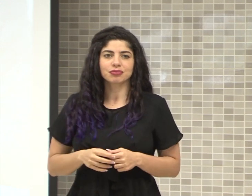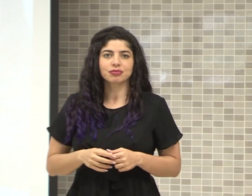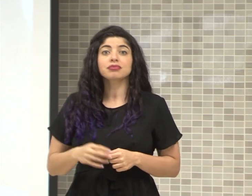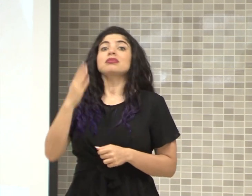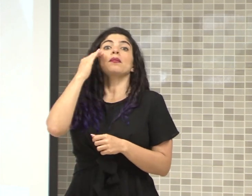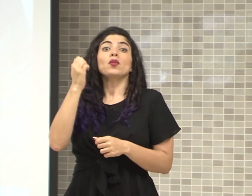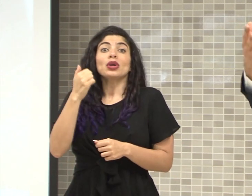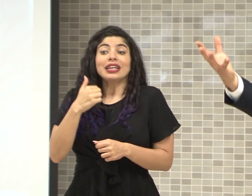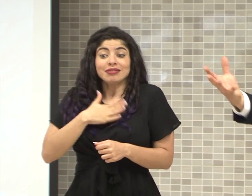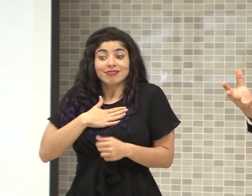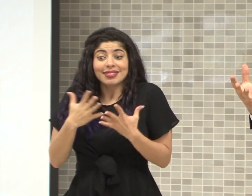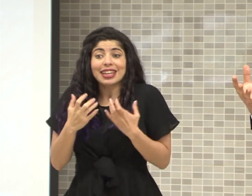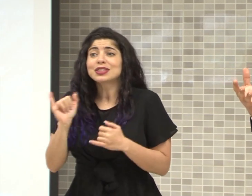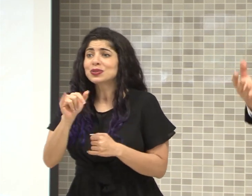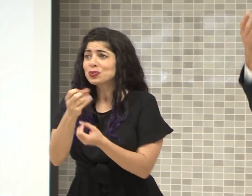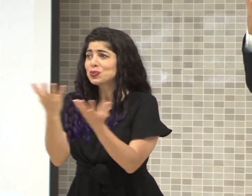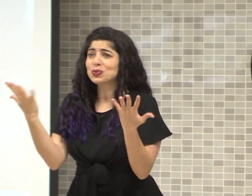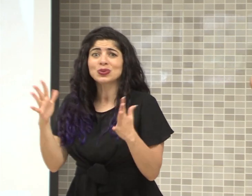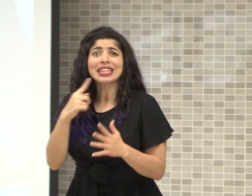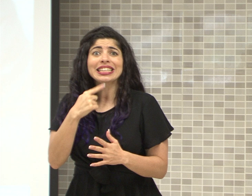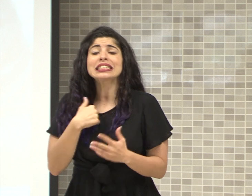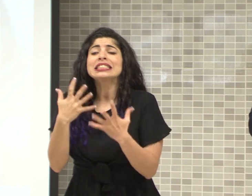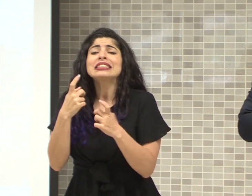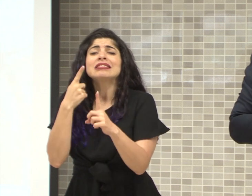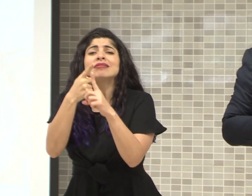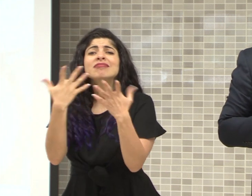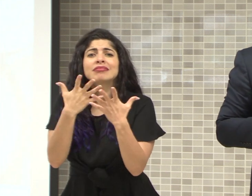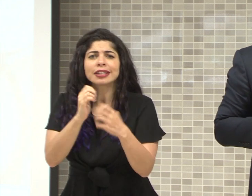Porque el ánimo, como muchos lo han dicho, es concretar.